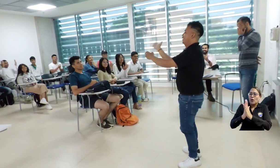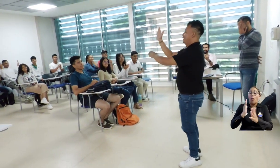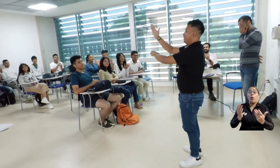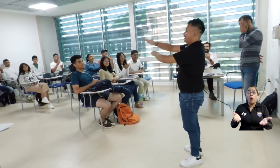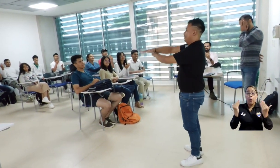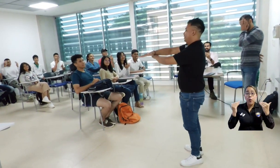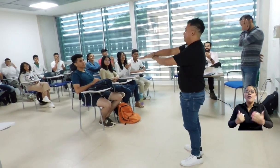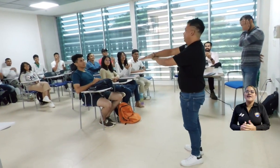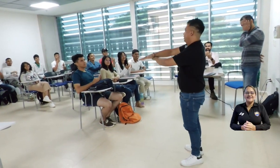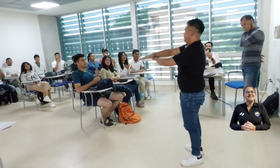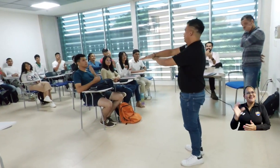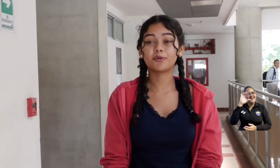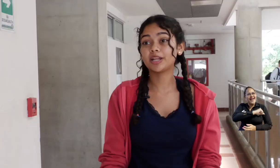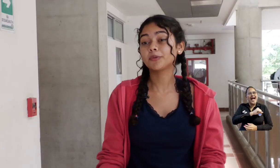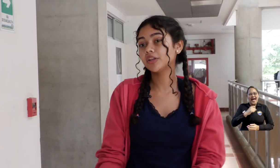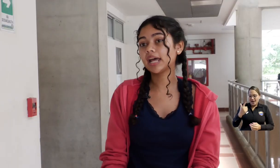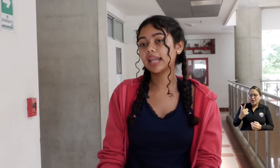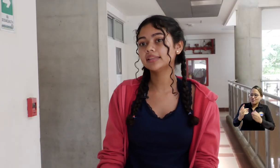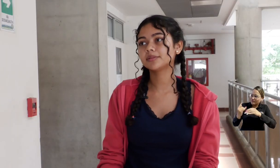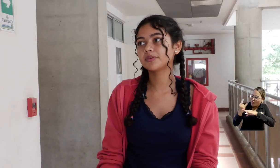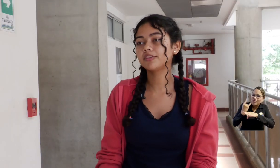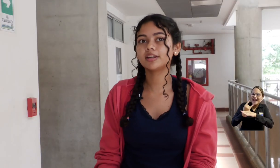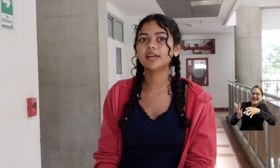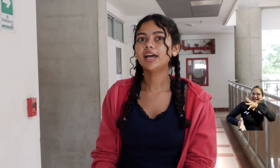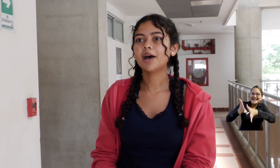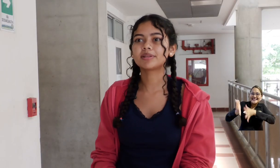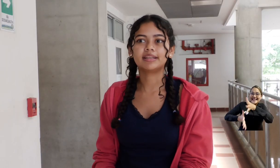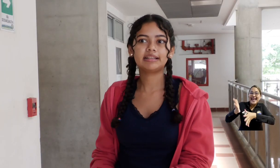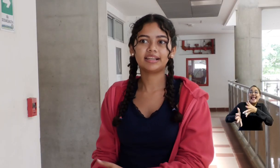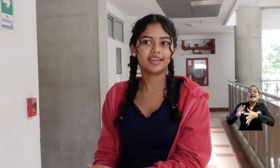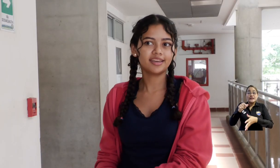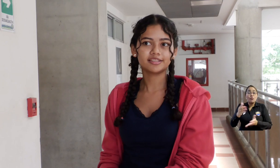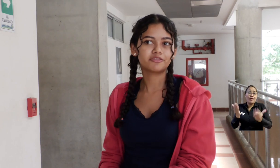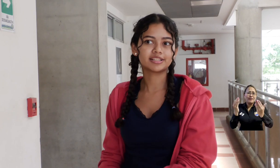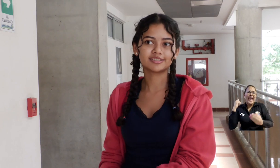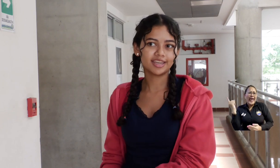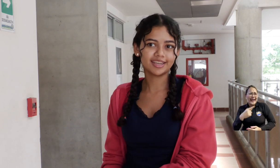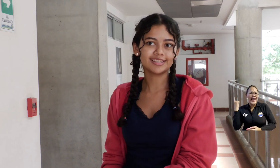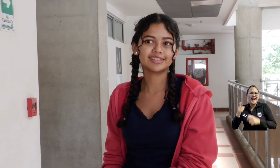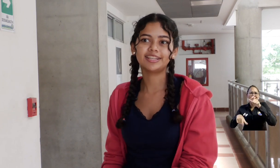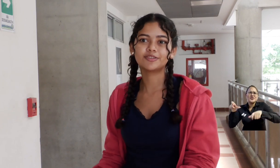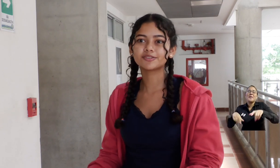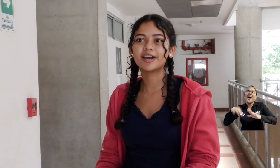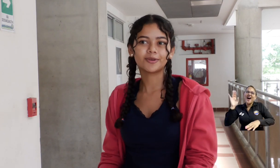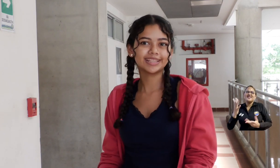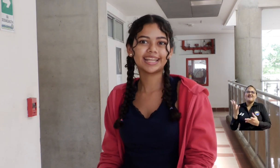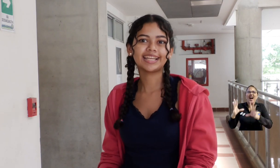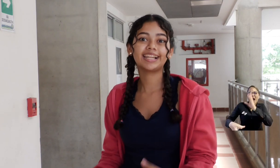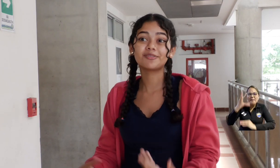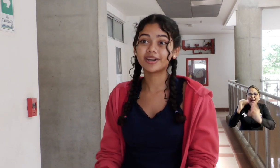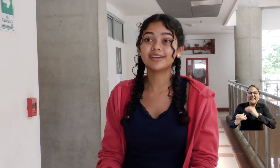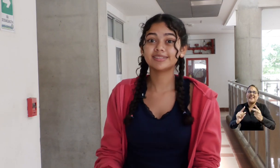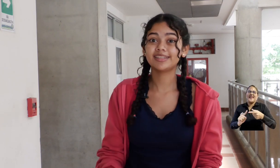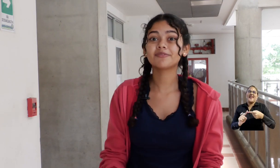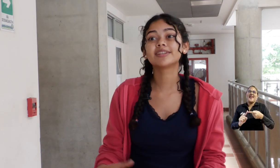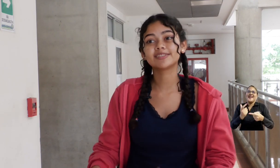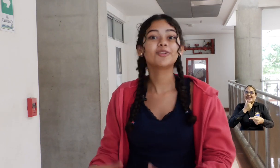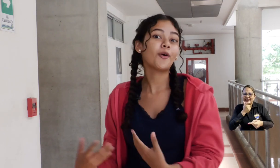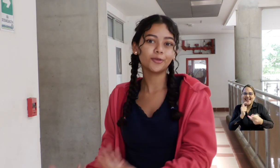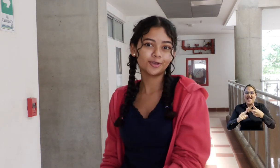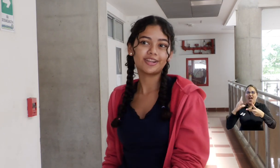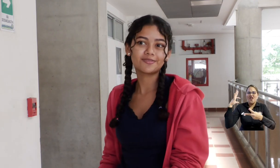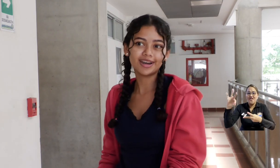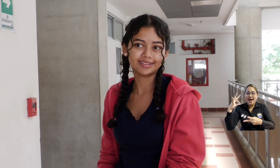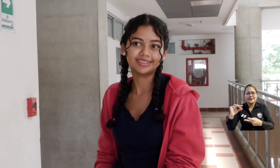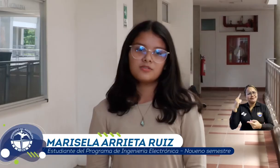utilizar este lenguaje como, porque por lo general la gente prefiere aprender inglés, francés y no se da cuenta de que el lenguaje de señas viene